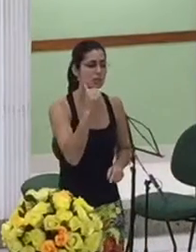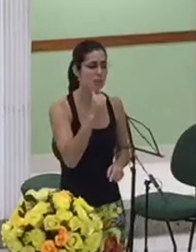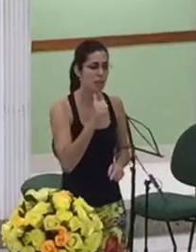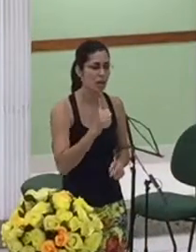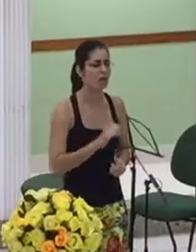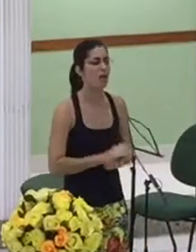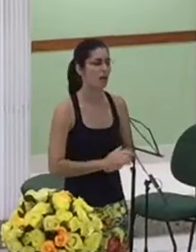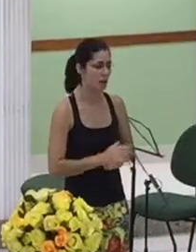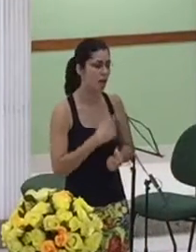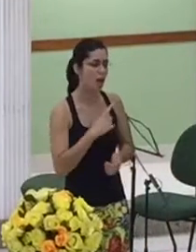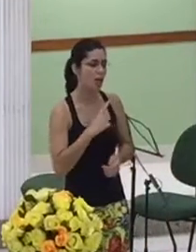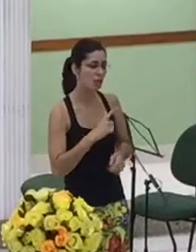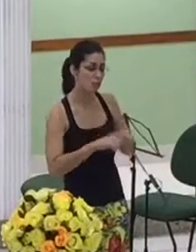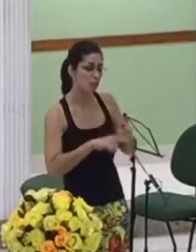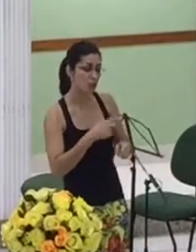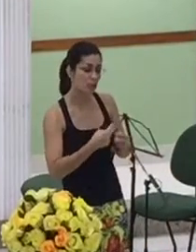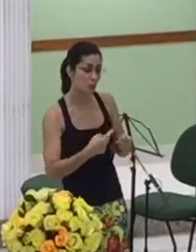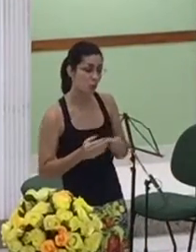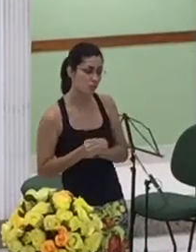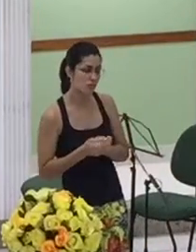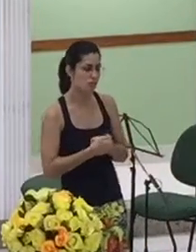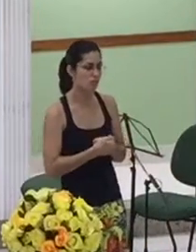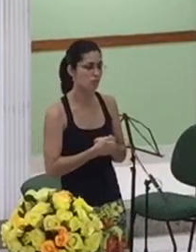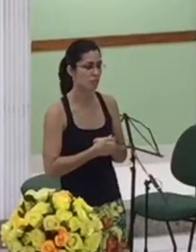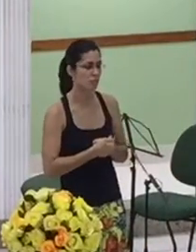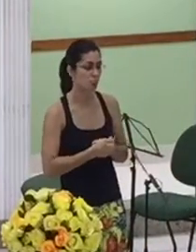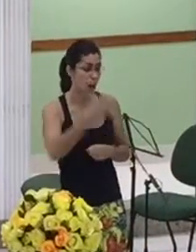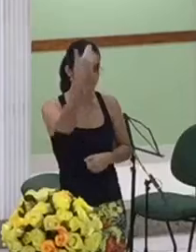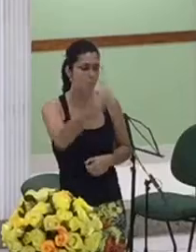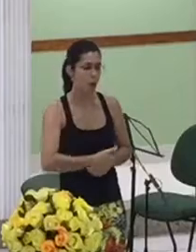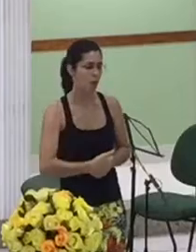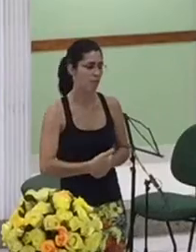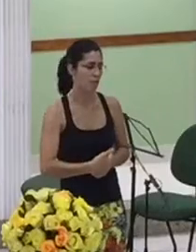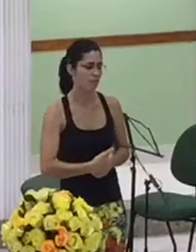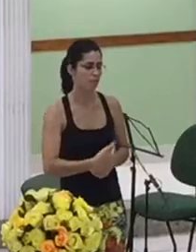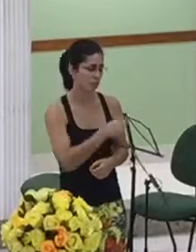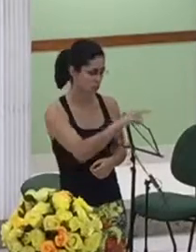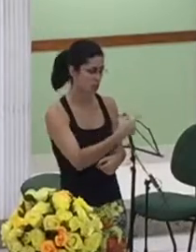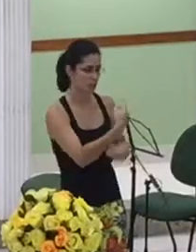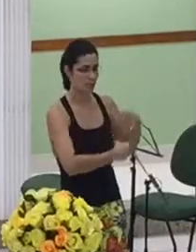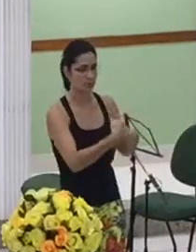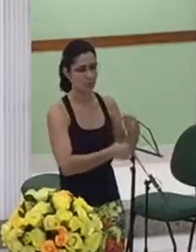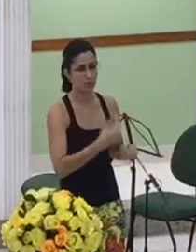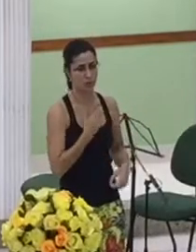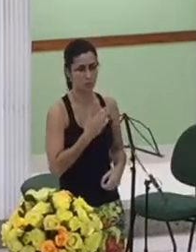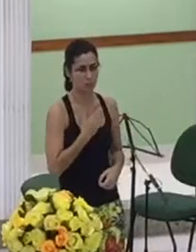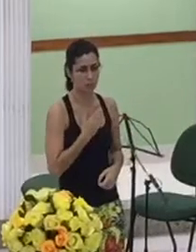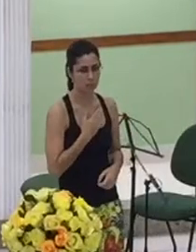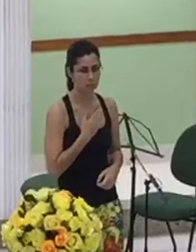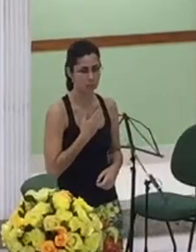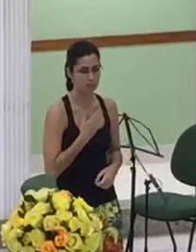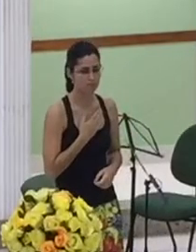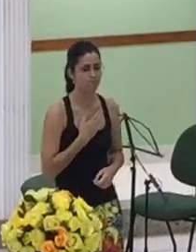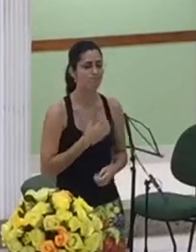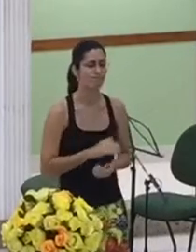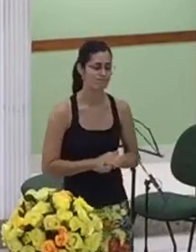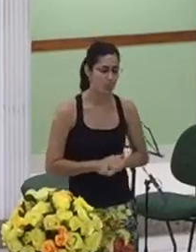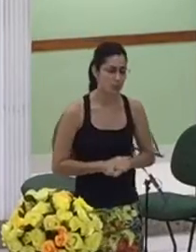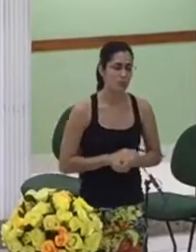os seus objetos e disse mais justa é ela do que eu porque eu não